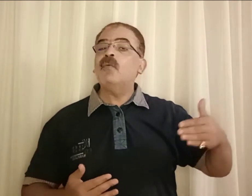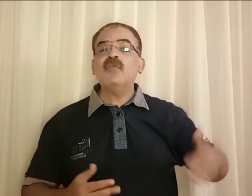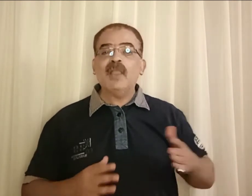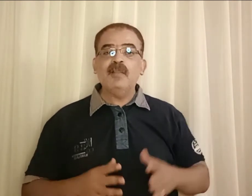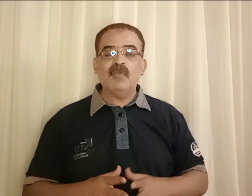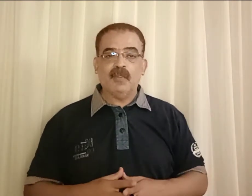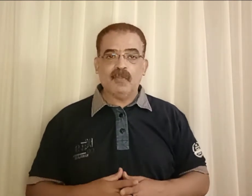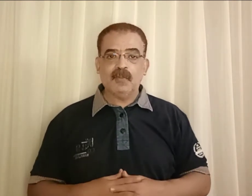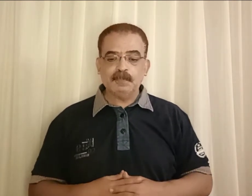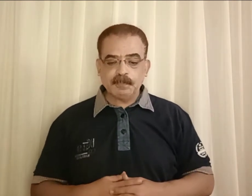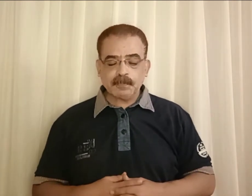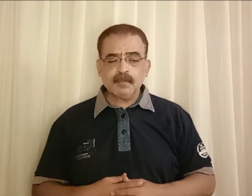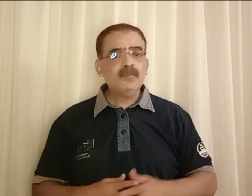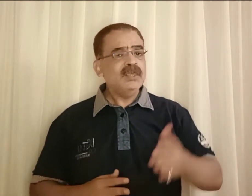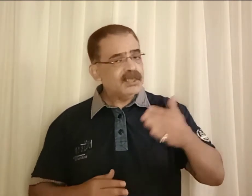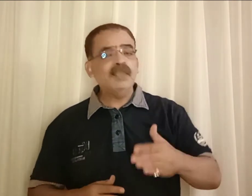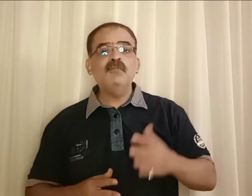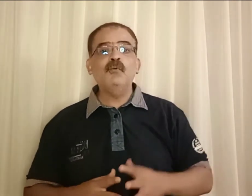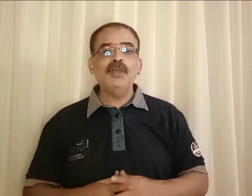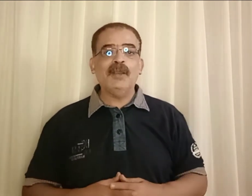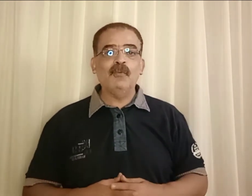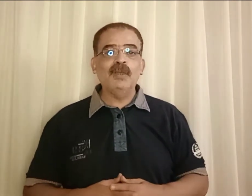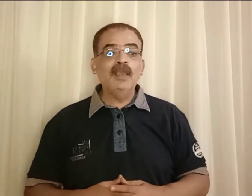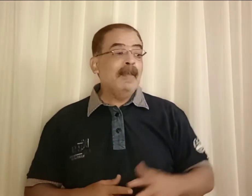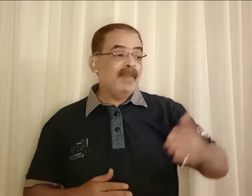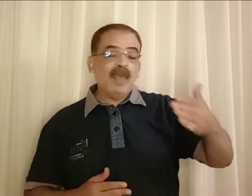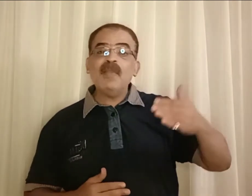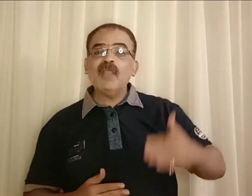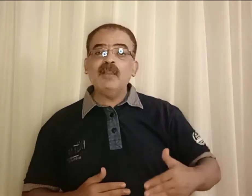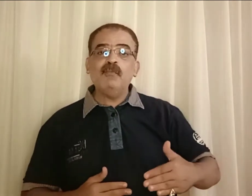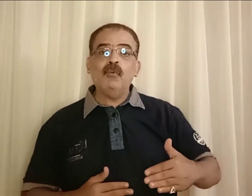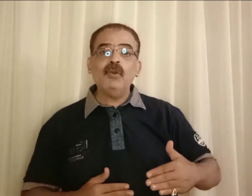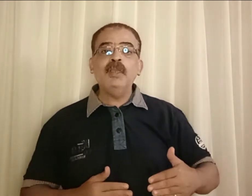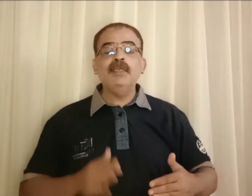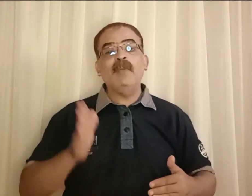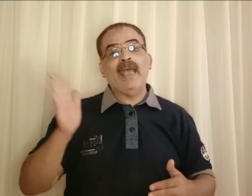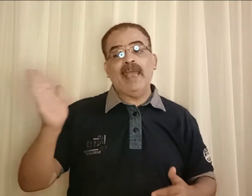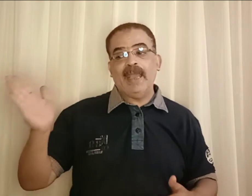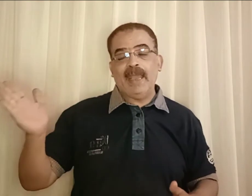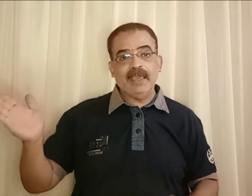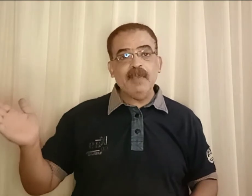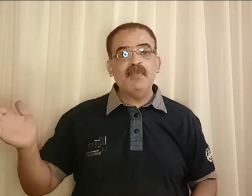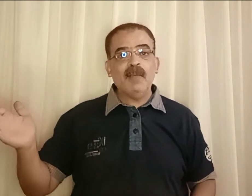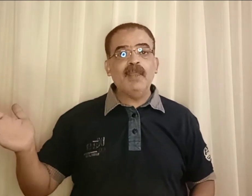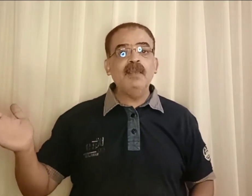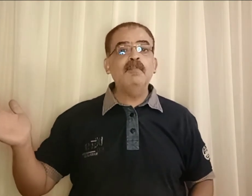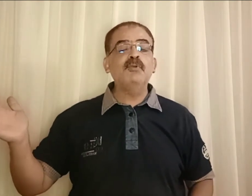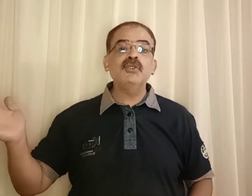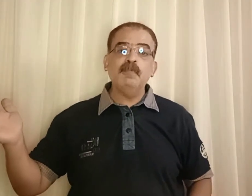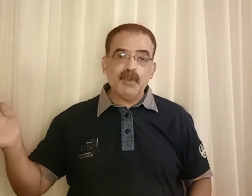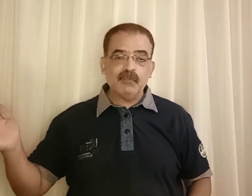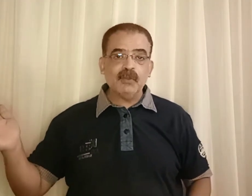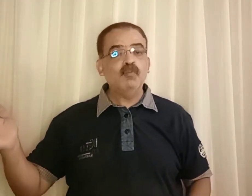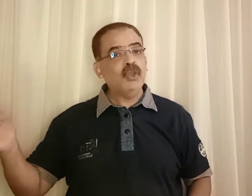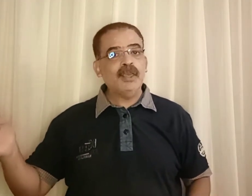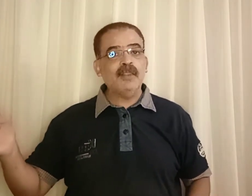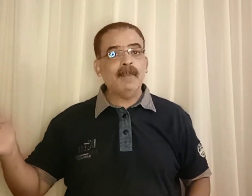استخدم sense استخدم for الاول بدام استخدم for يبقى هجيب زمن present perfect مضارع تام